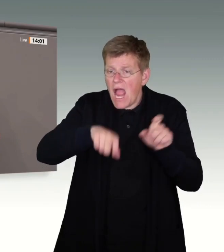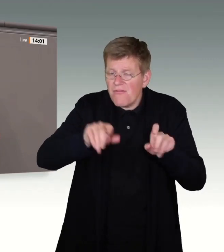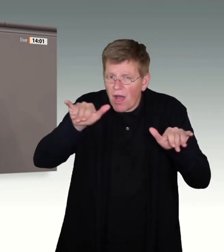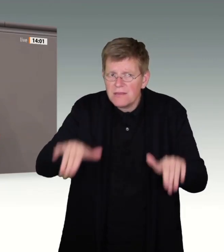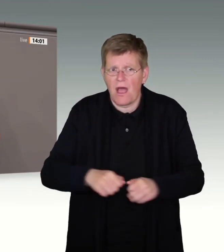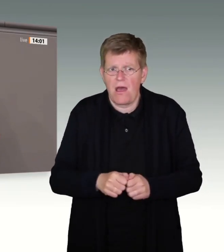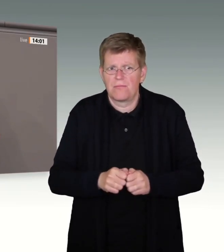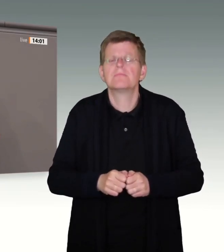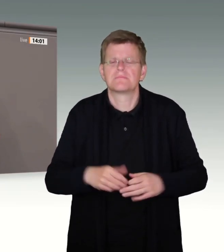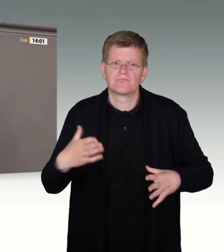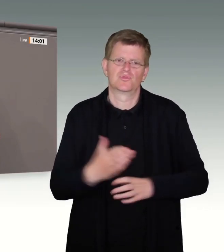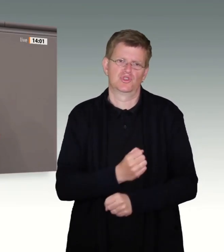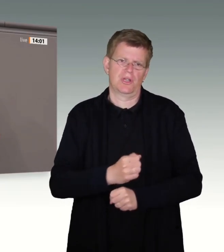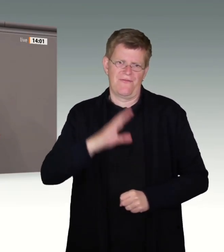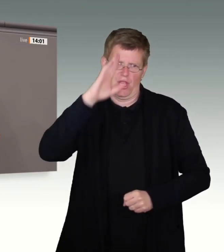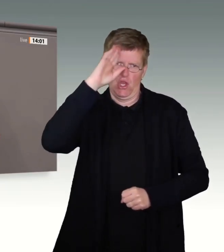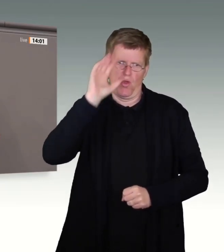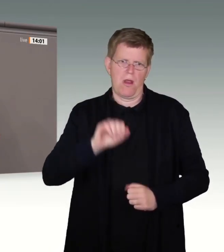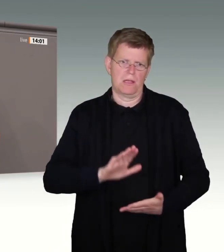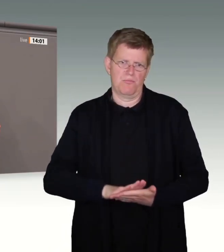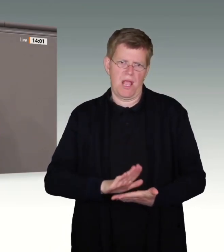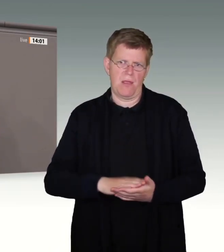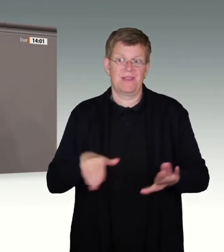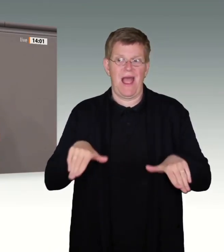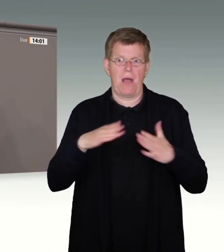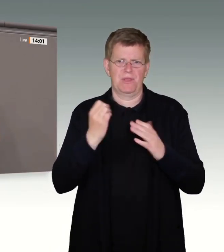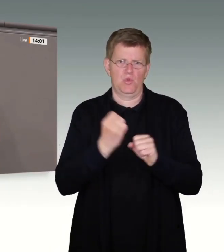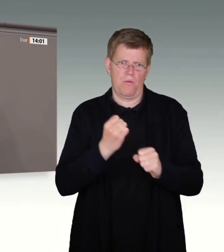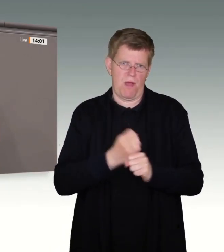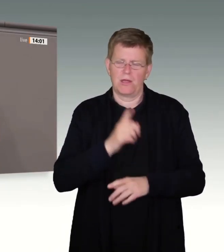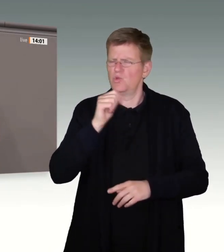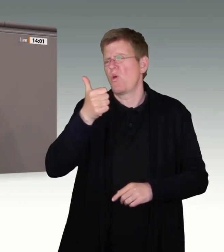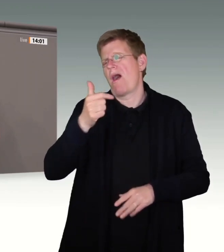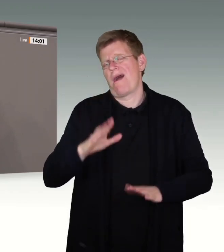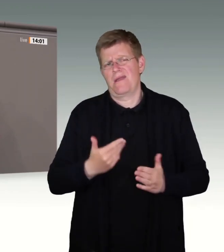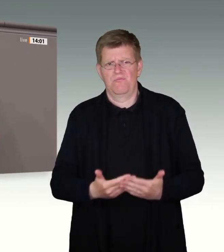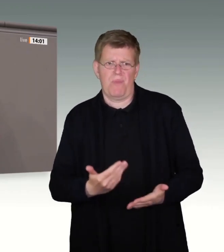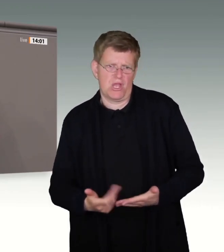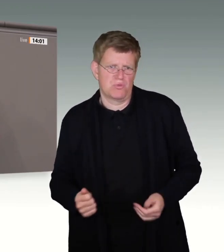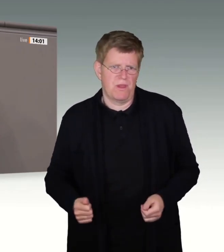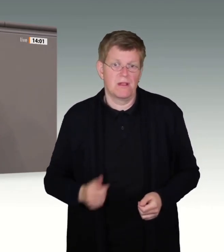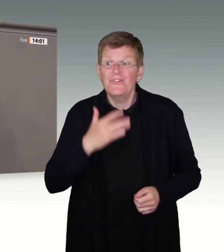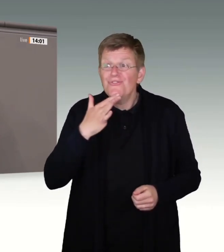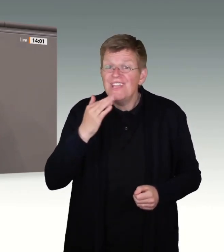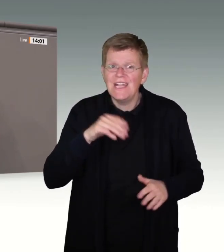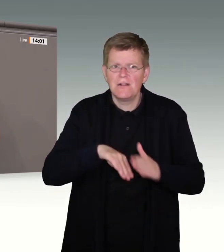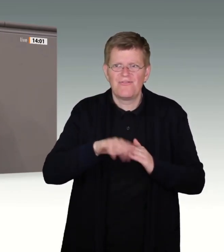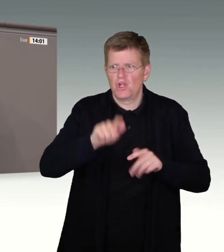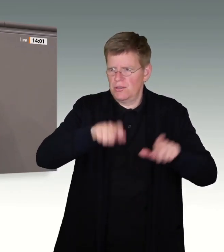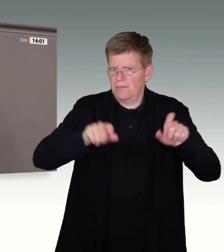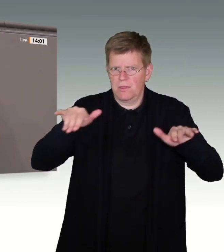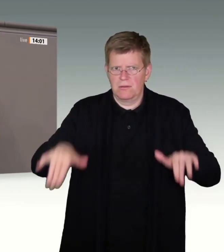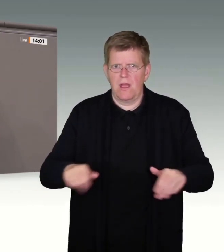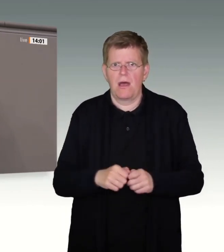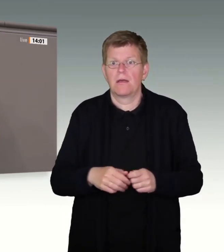Alex in Deutschland bleiben. Er und seine Familie sind nur ein Beispiel von vielen Geflüchteten, die heute Teil von